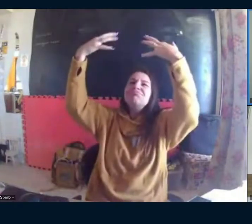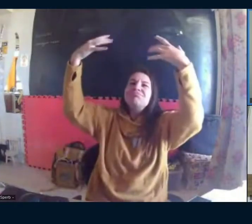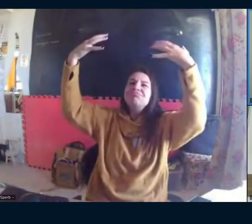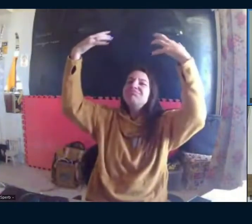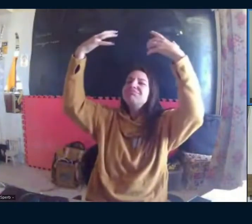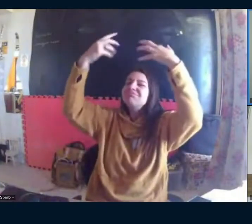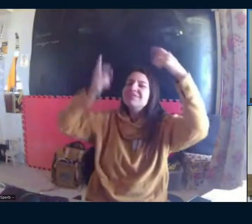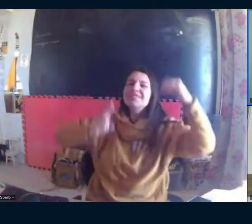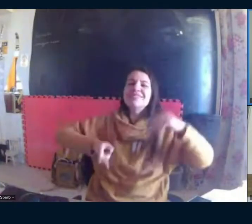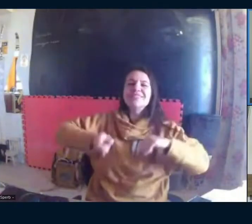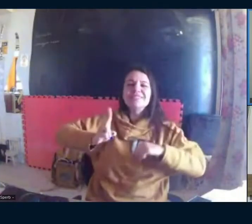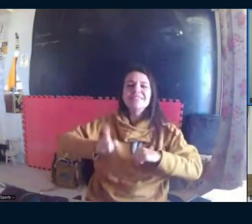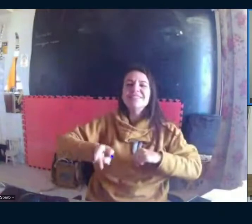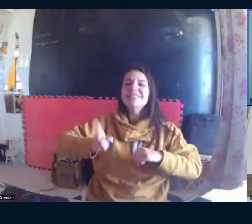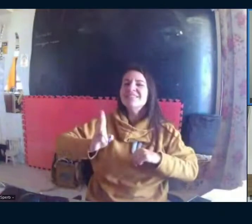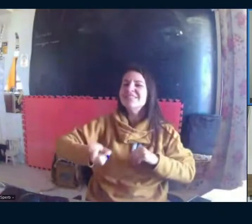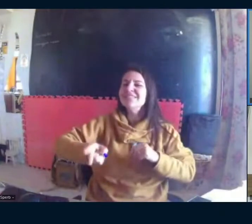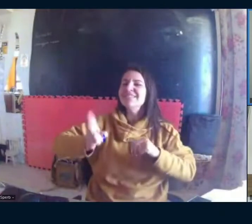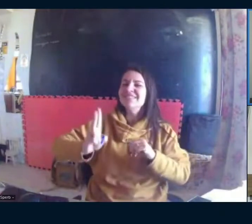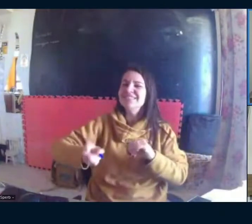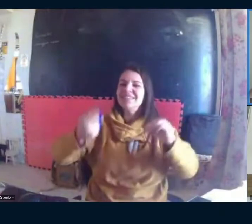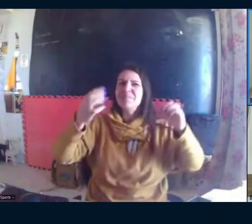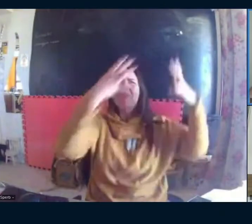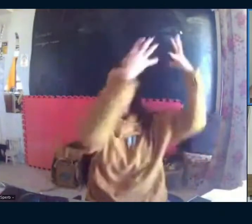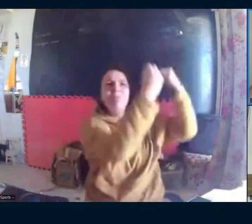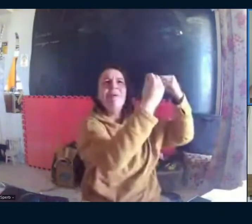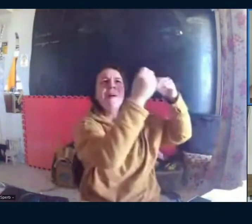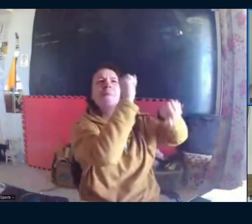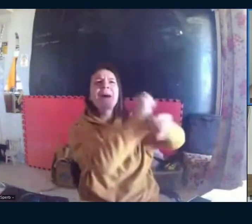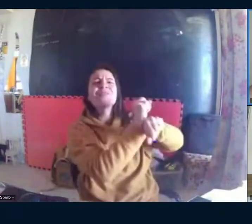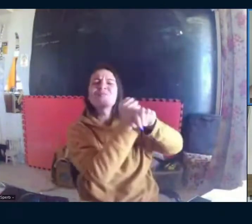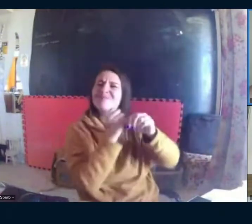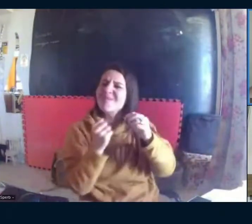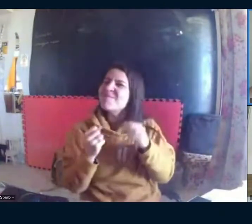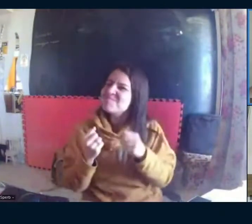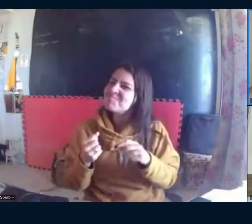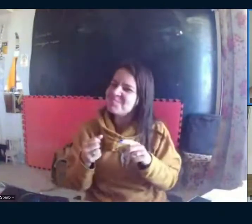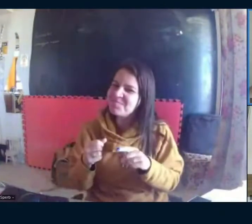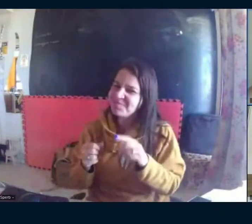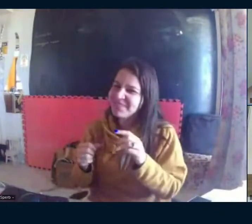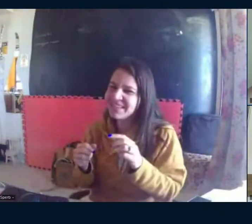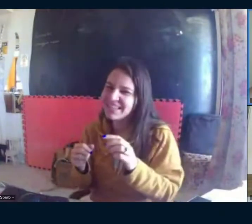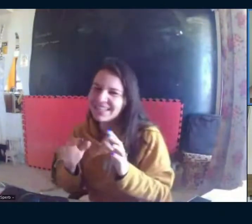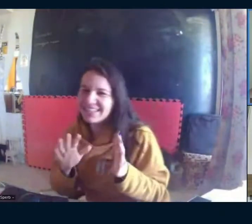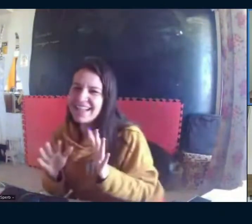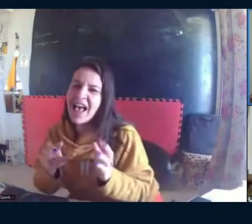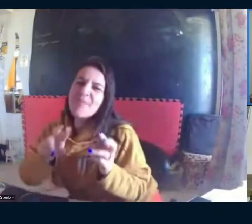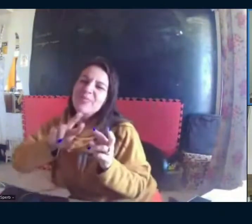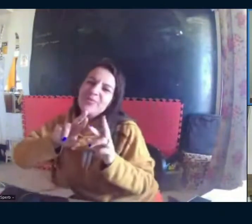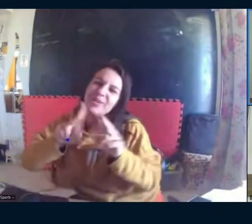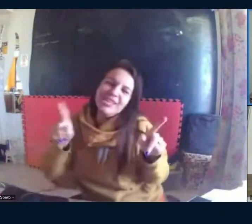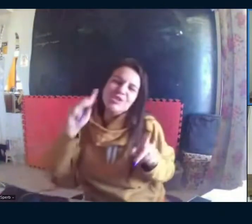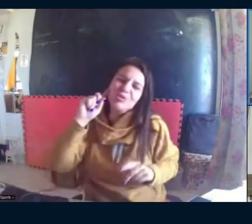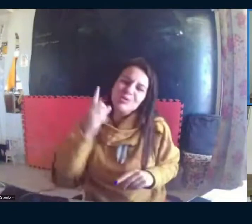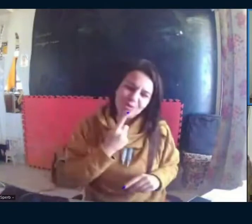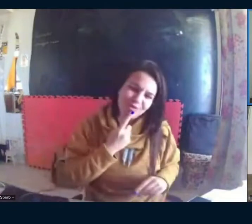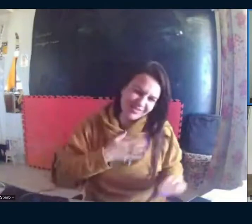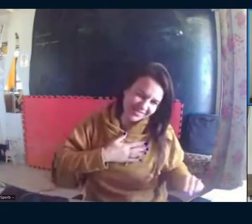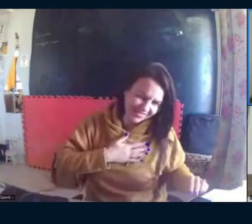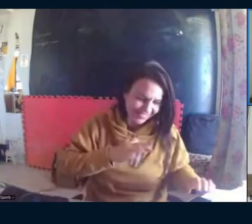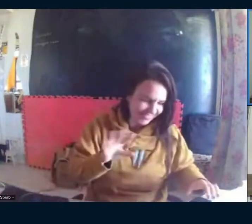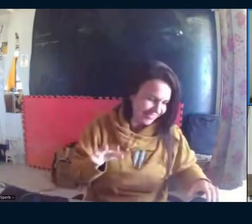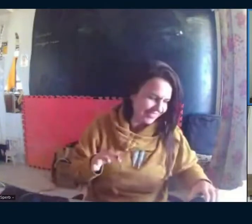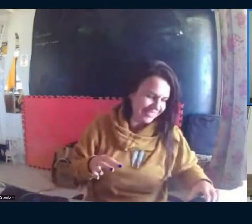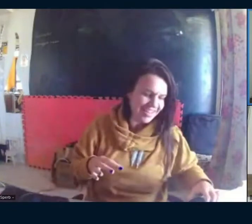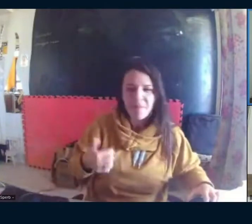para que eles entendam da mesma maneira que o ouvinte entenda esse trecho, né? Da música. Então, fazer mais ou menos assim como eu acabei de